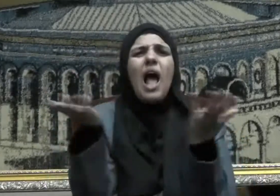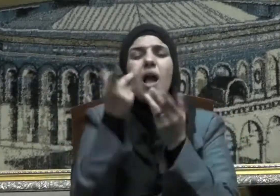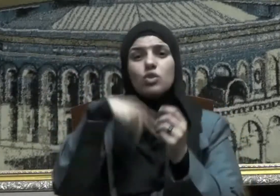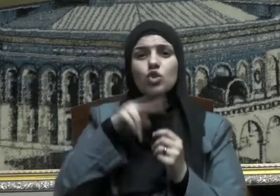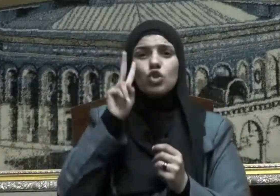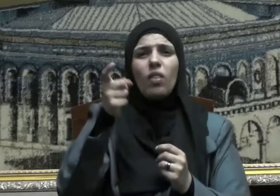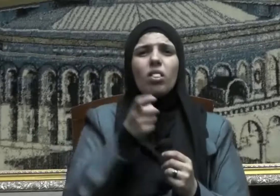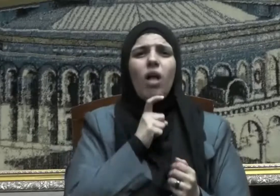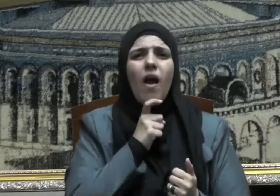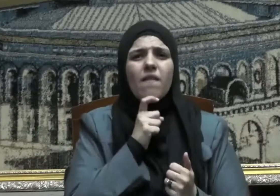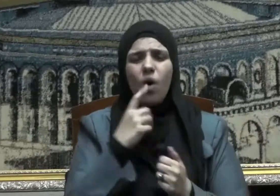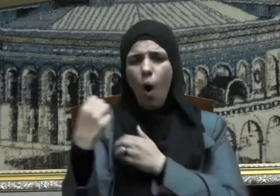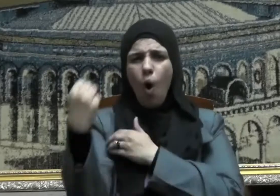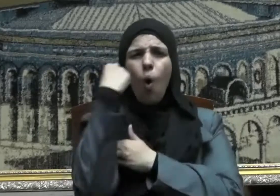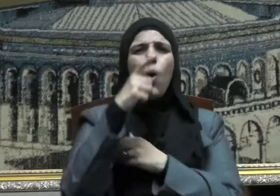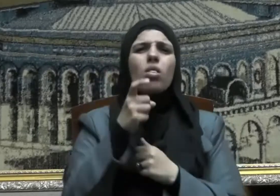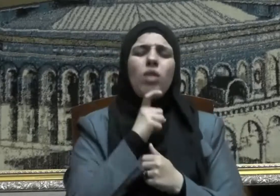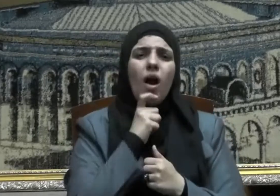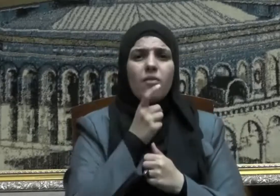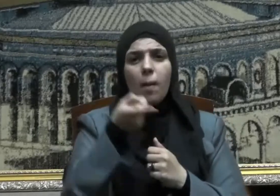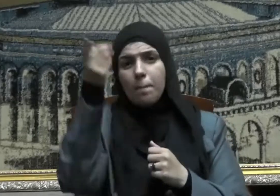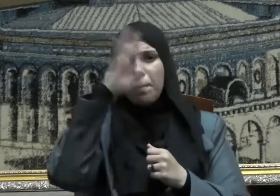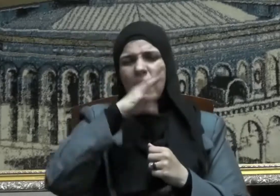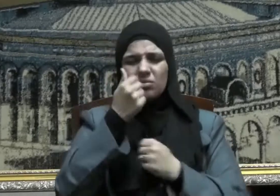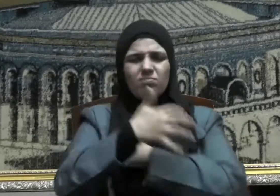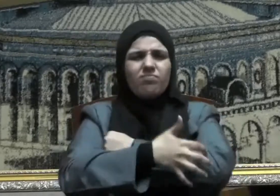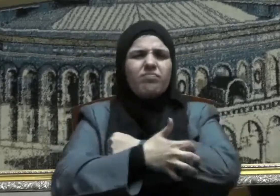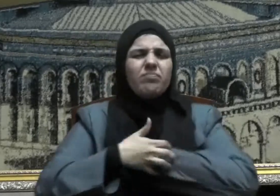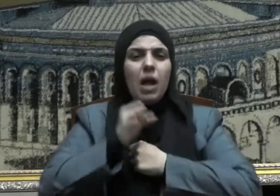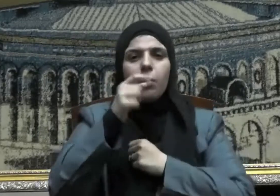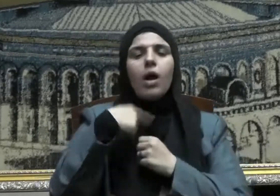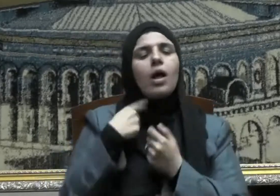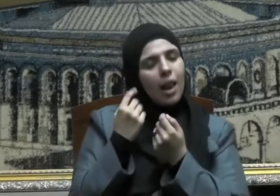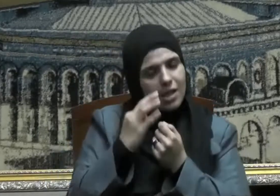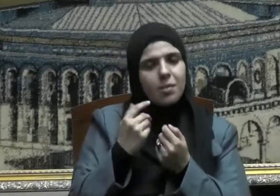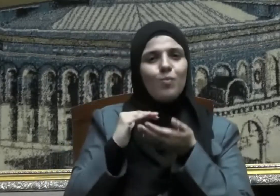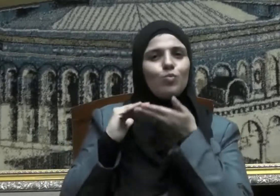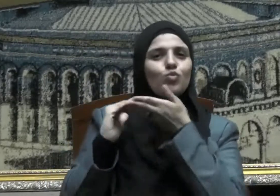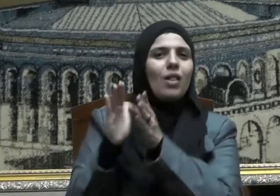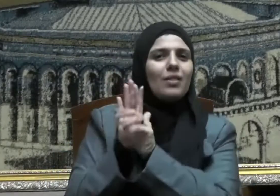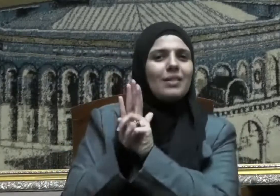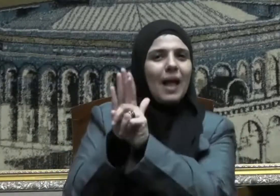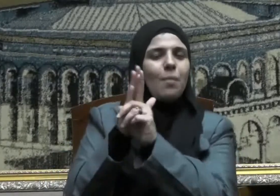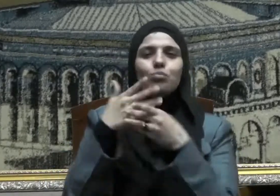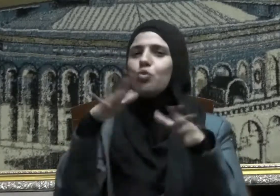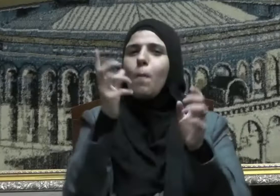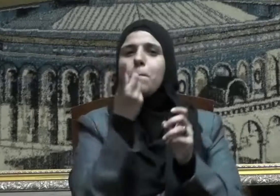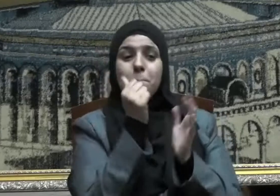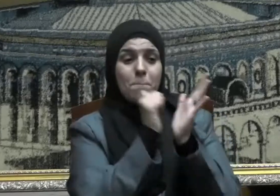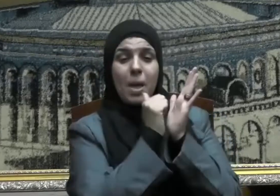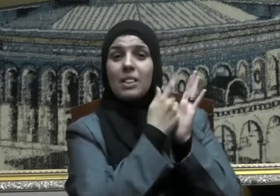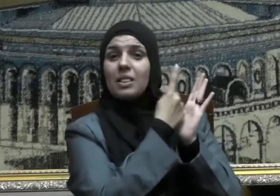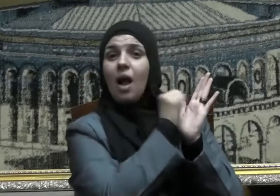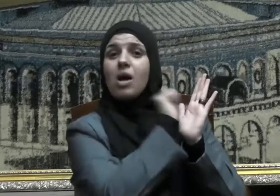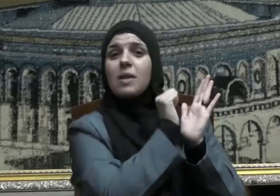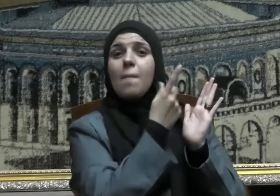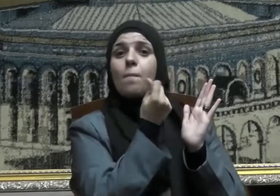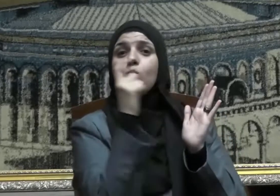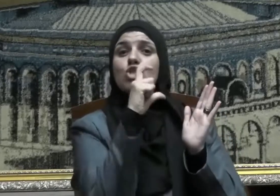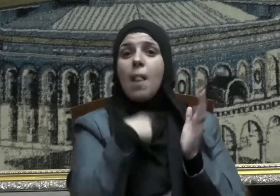وضعفت قوته وولت عنه المكاسب فادفع له من بيت مال المسلمين ما